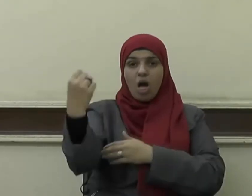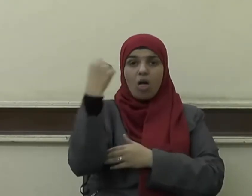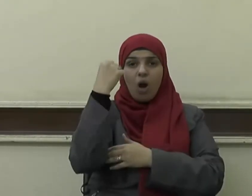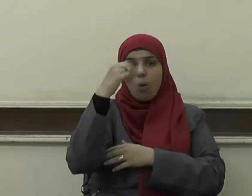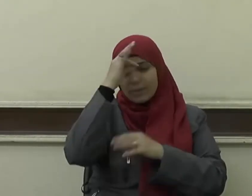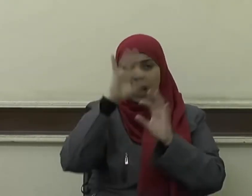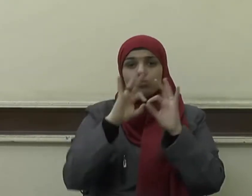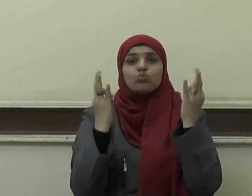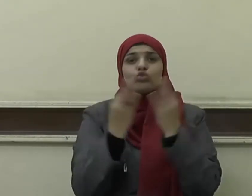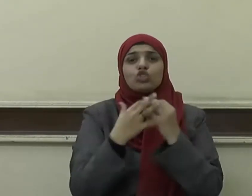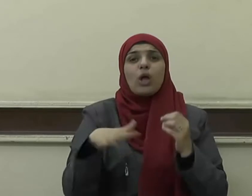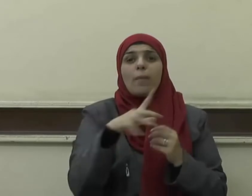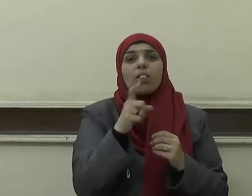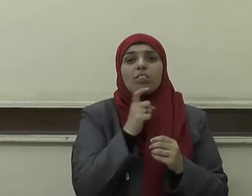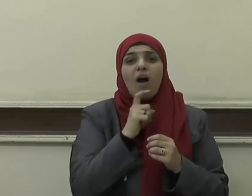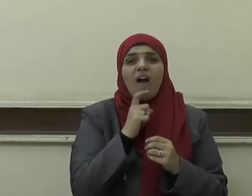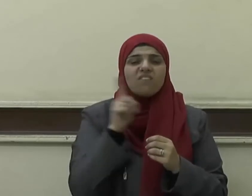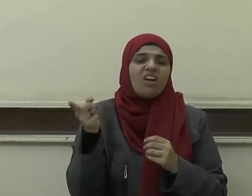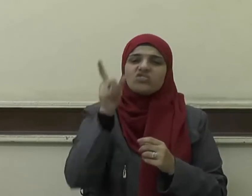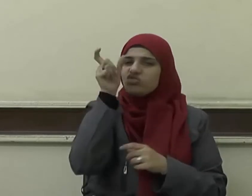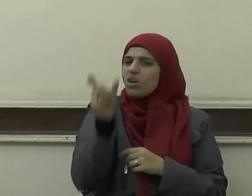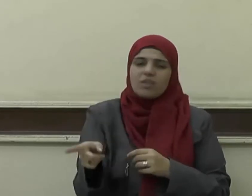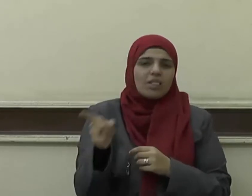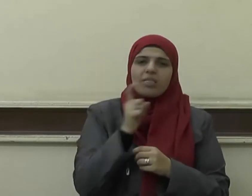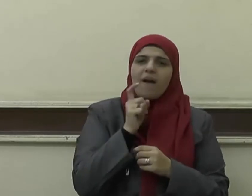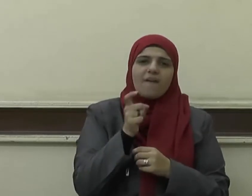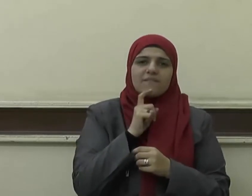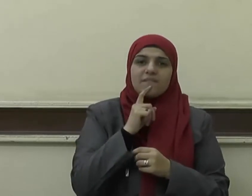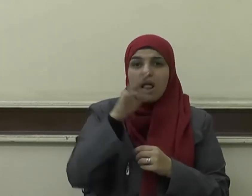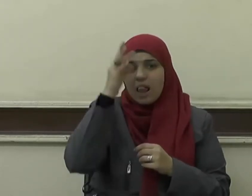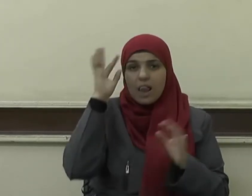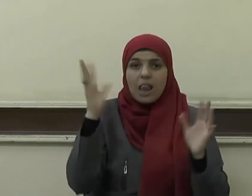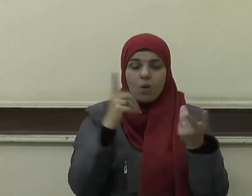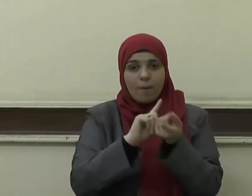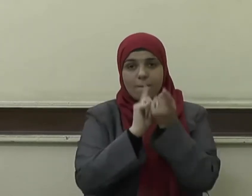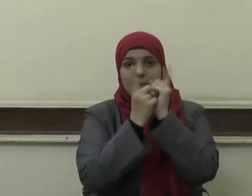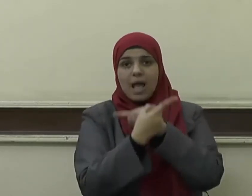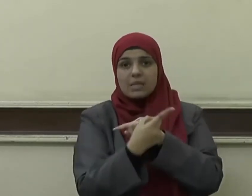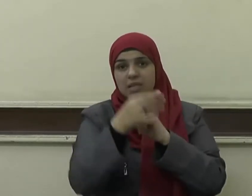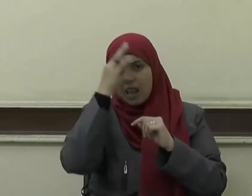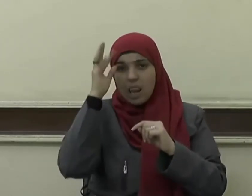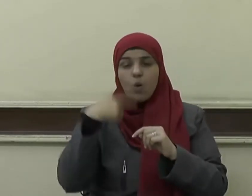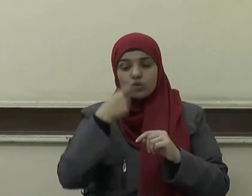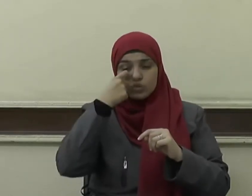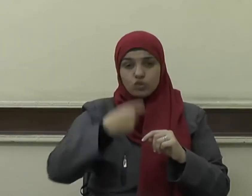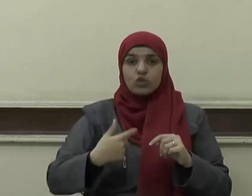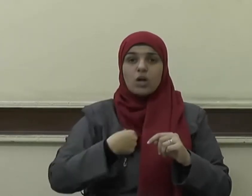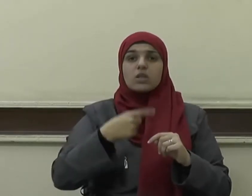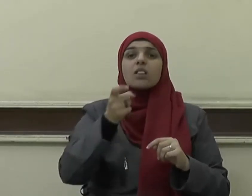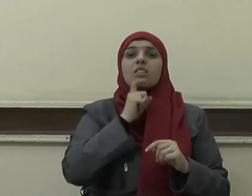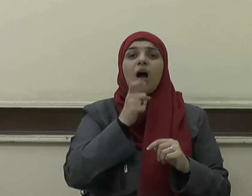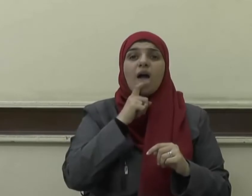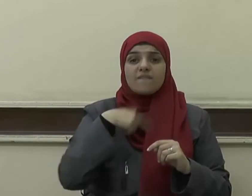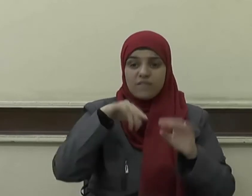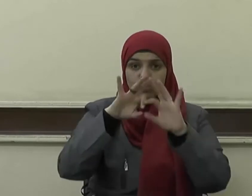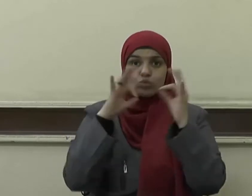ضعيفا وفي المقابل إذا كان الفرد ضعيفا في مجتمع قوي فإنه يستمد